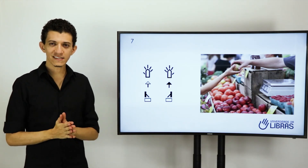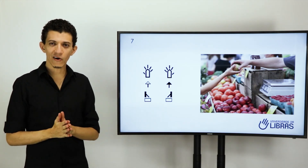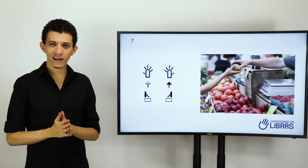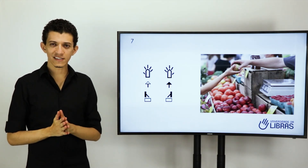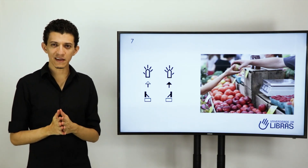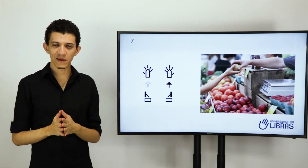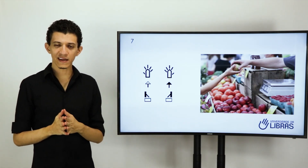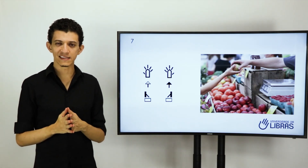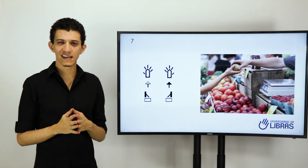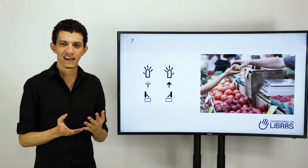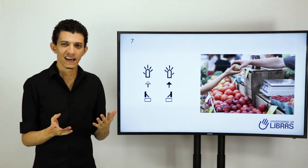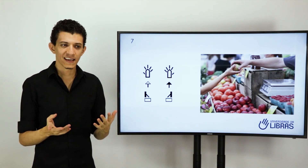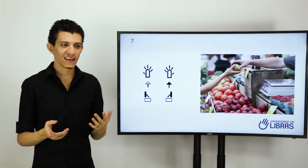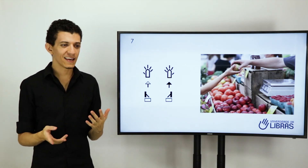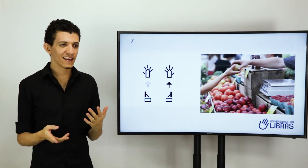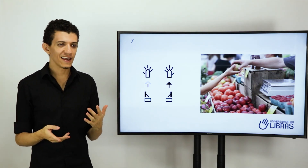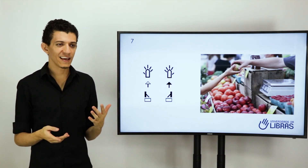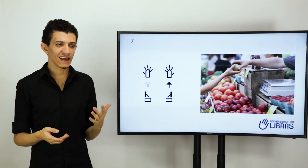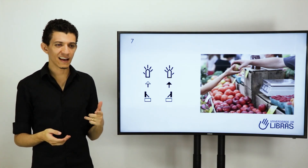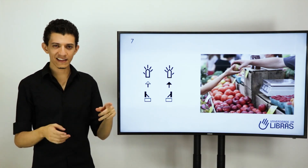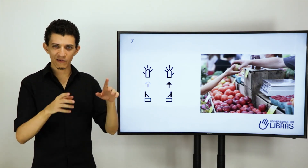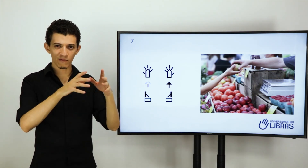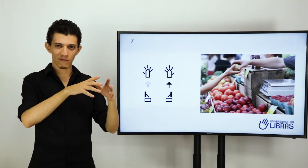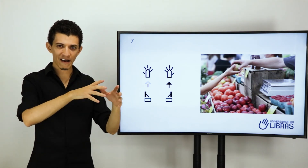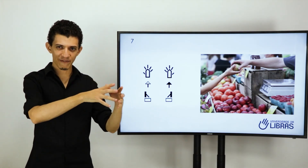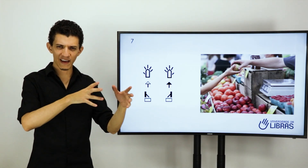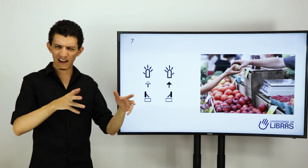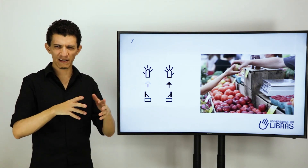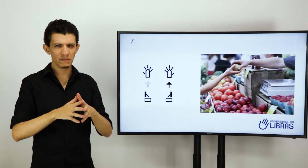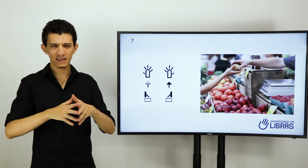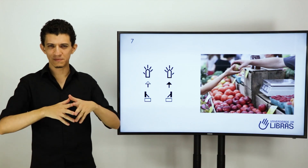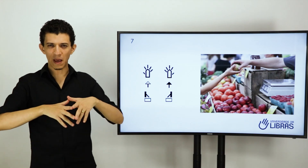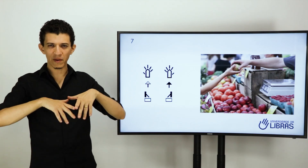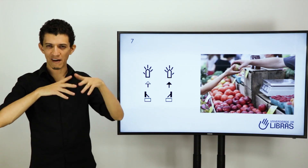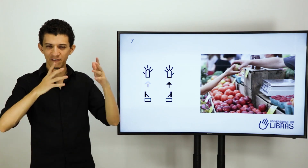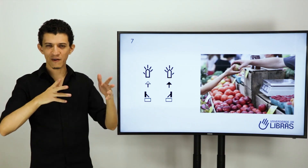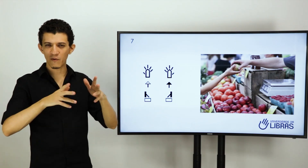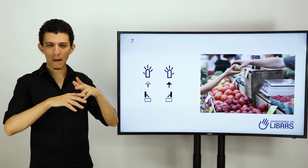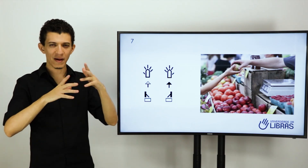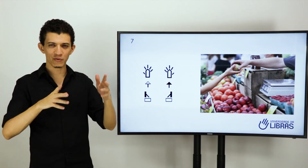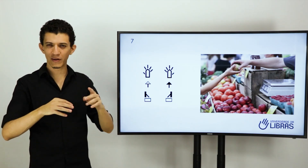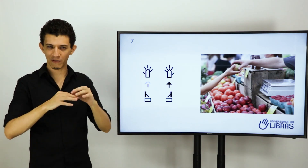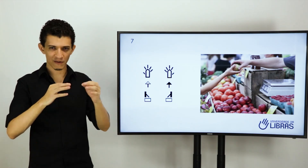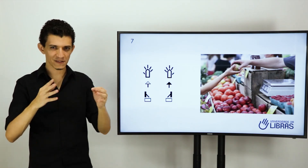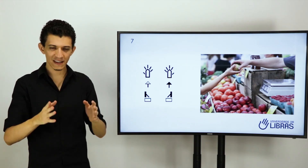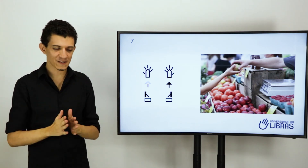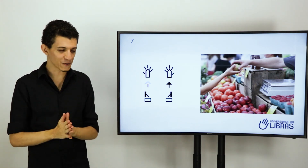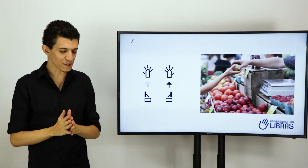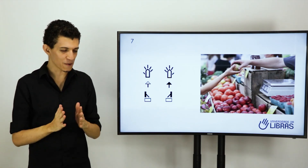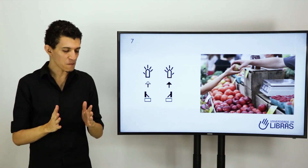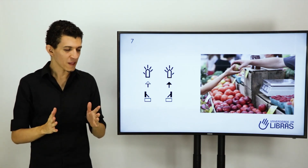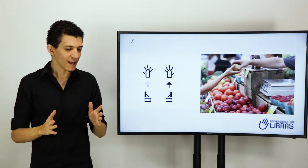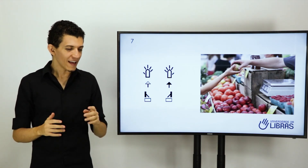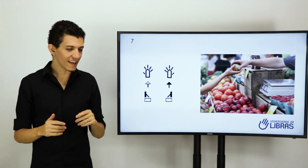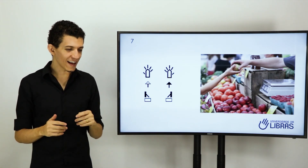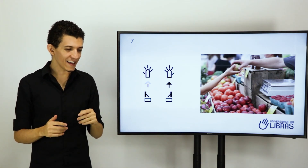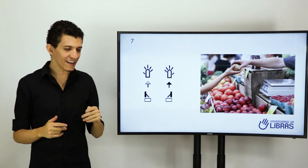restaurante lá em Minas, que lá tem um café, em Minas bebe café com rapadura, é negócio delicioso. E aí,